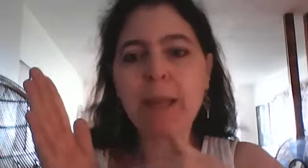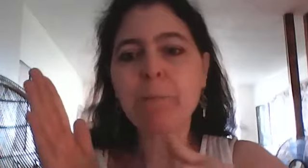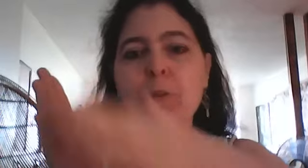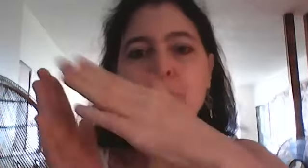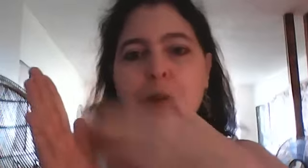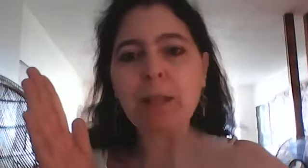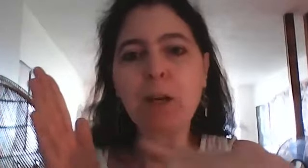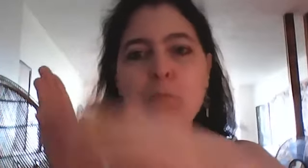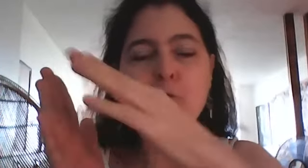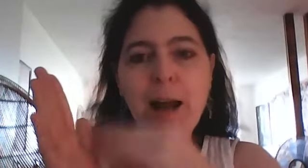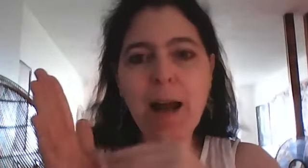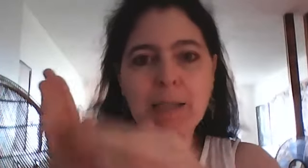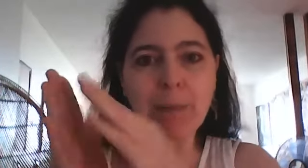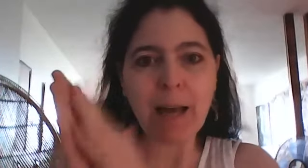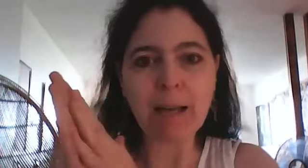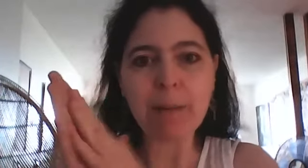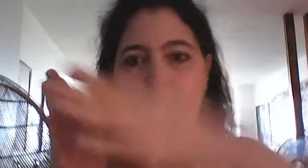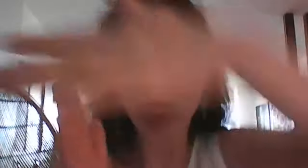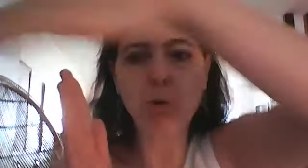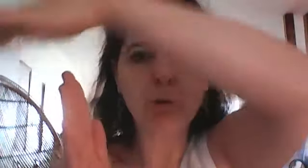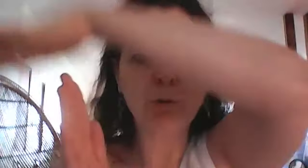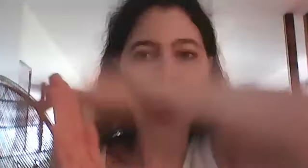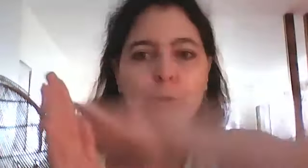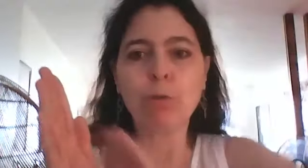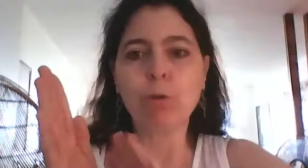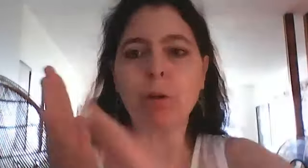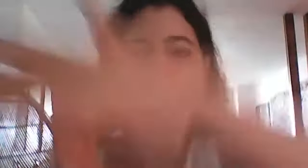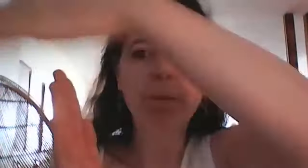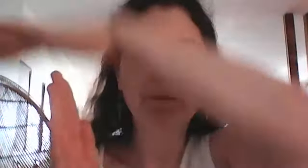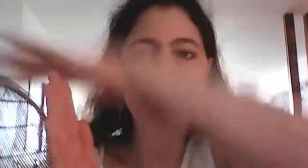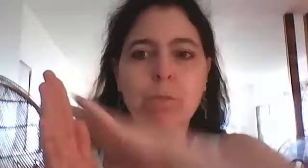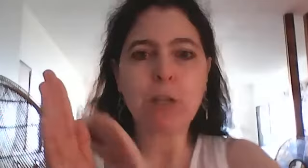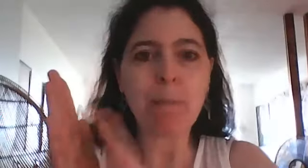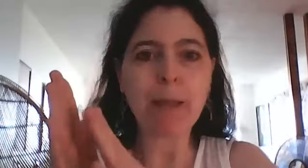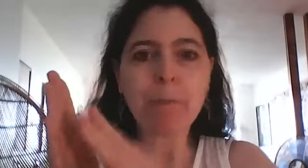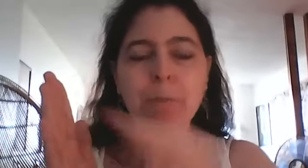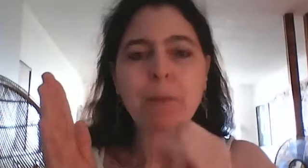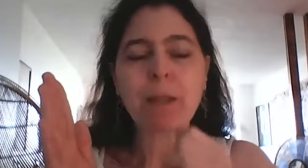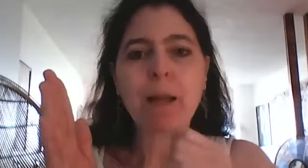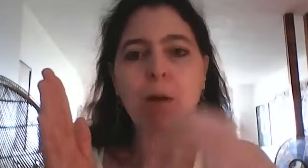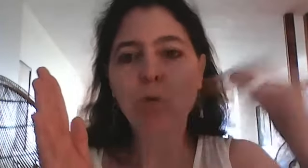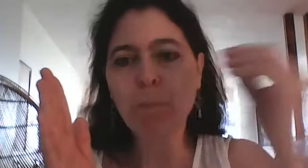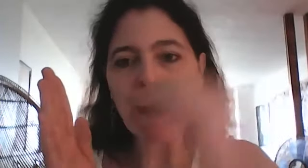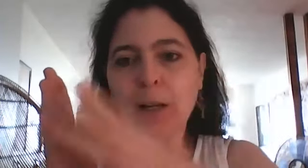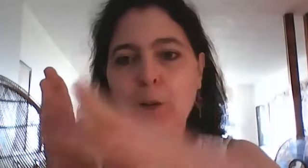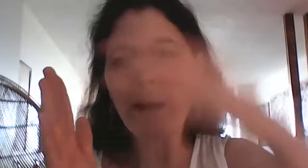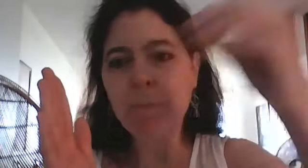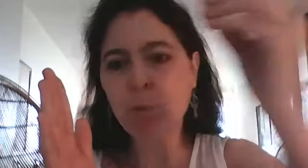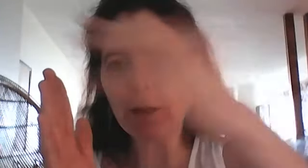vous faites le mouvement en spirale ou tout autour de la main ou par le parapluie